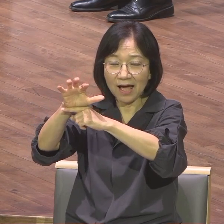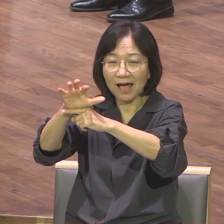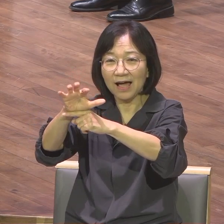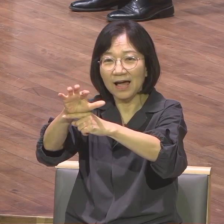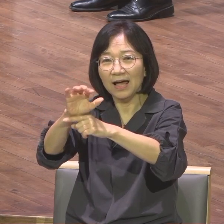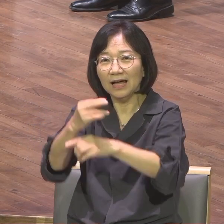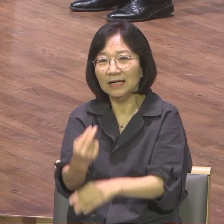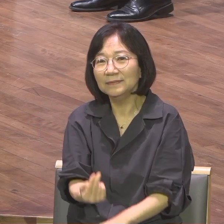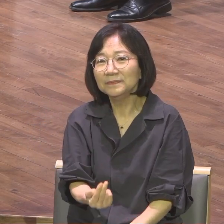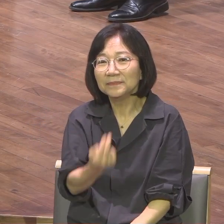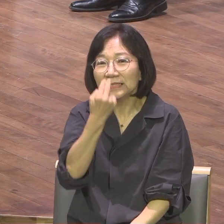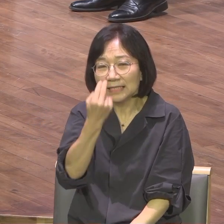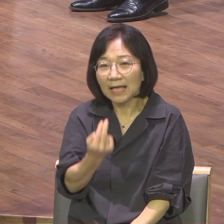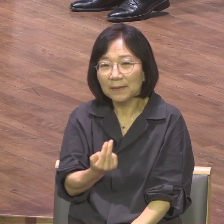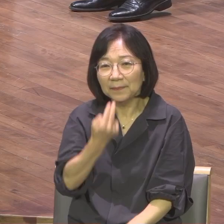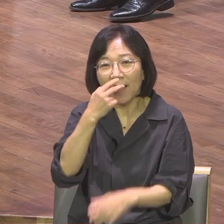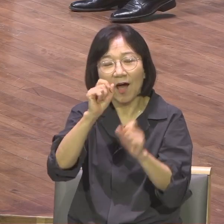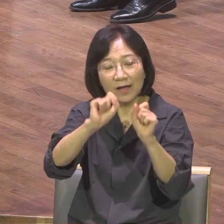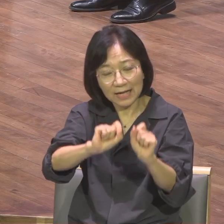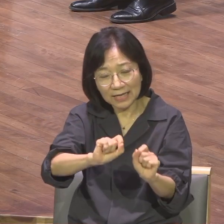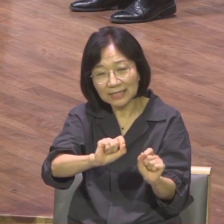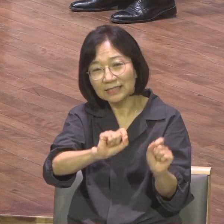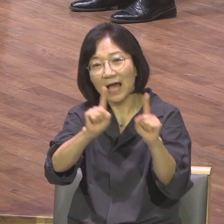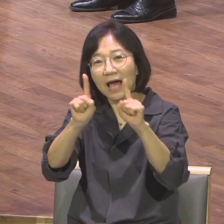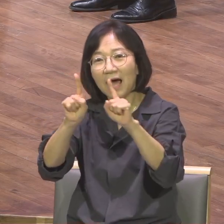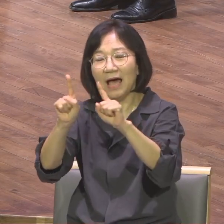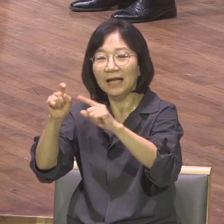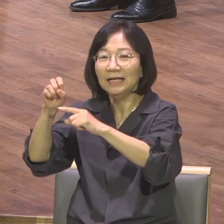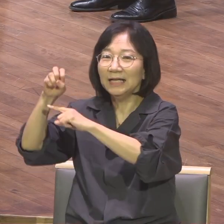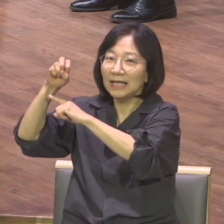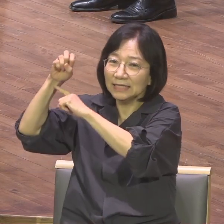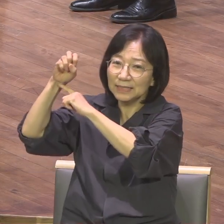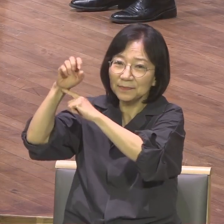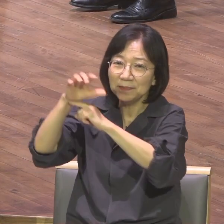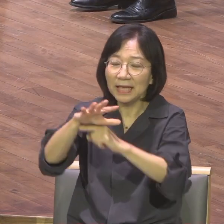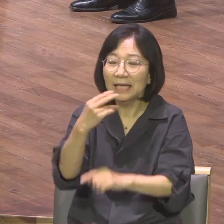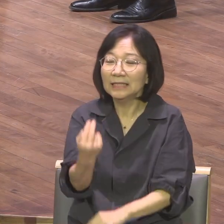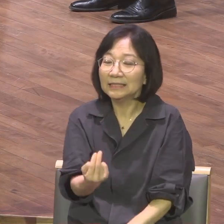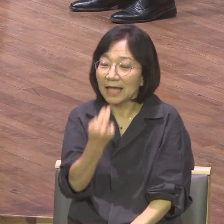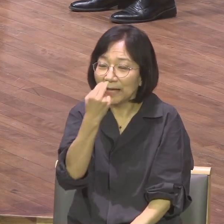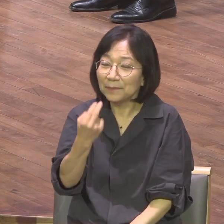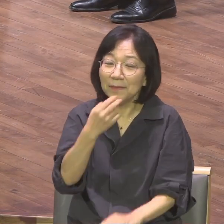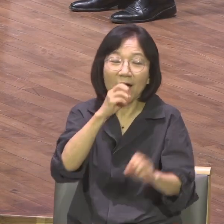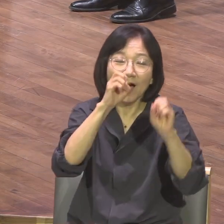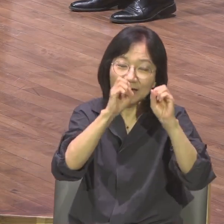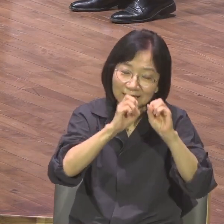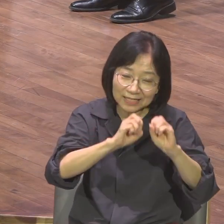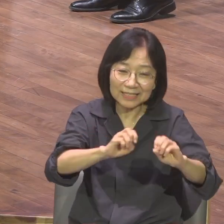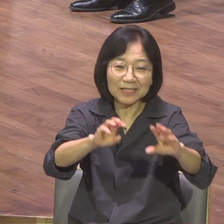살리는 길 생명을 살리는 길 생명을